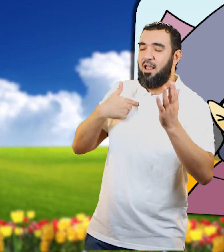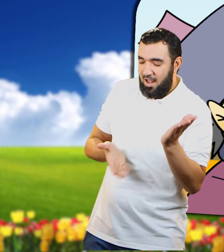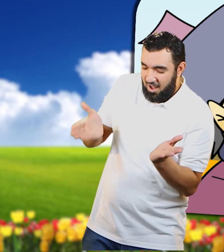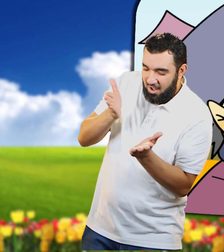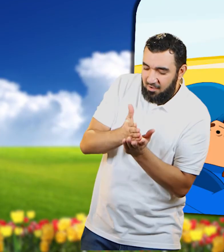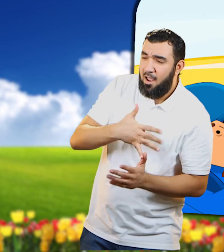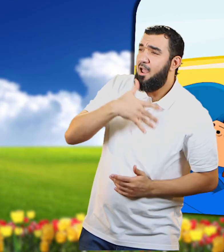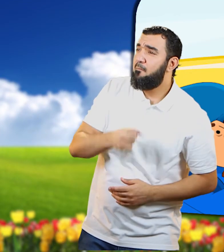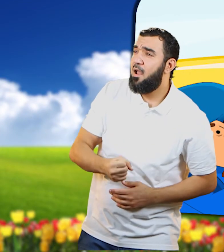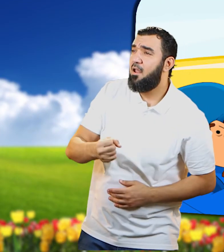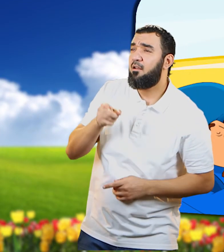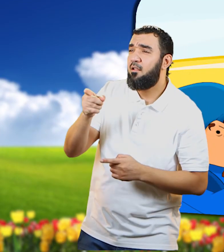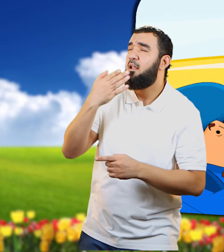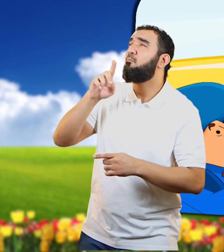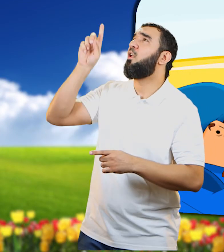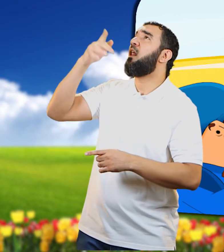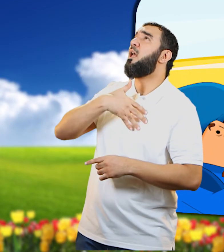للإيمان به الحمد لله